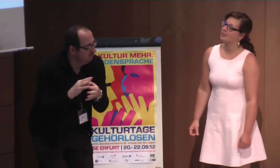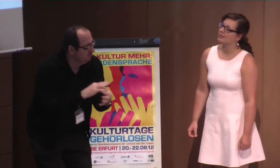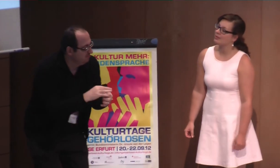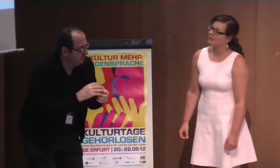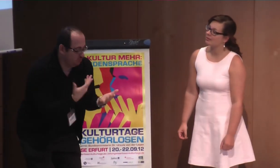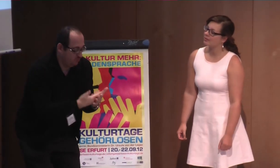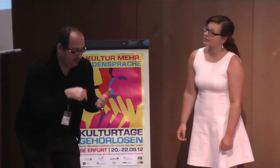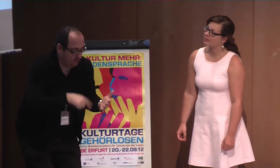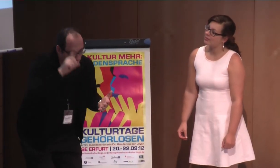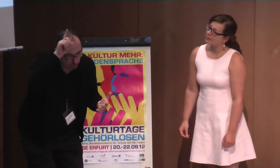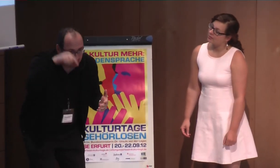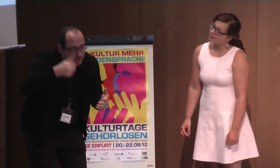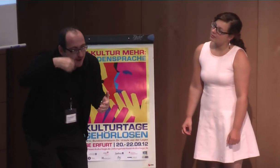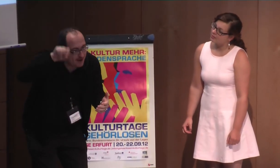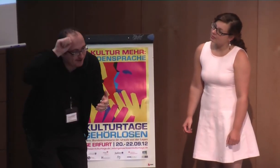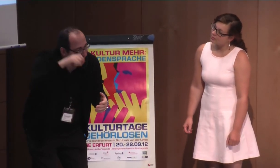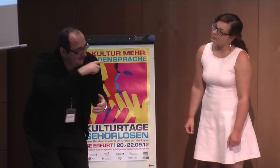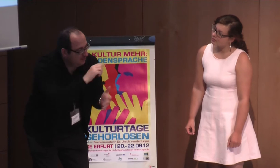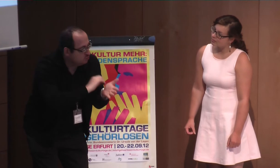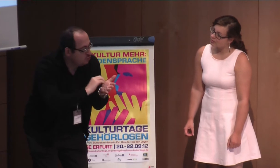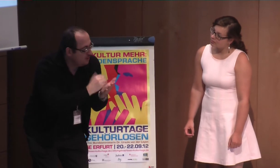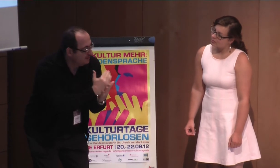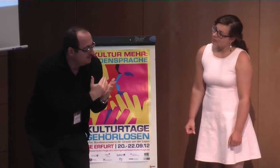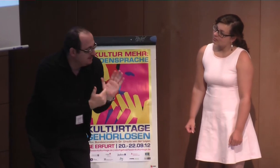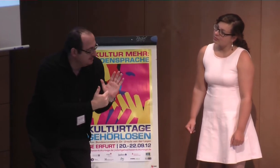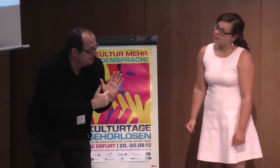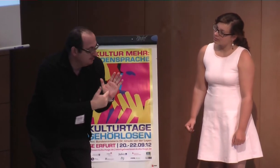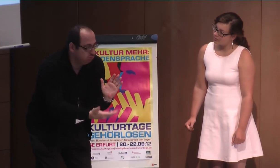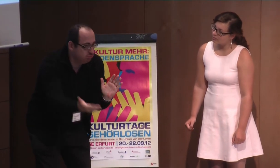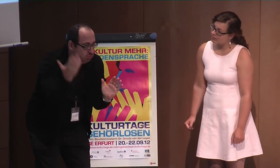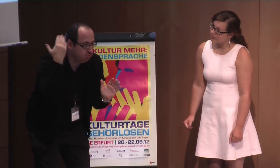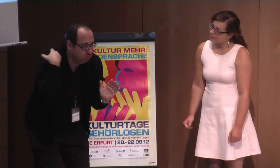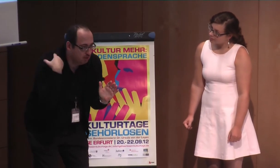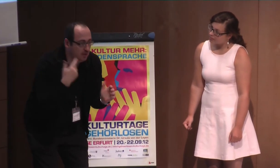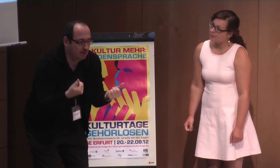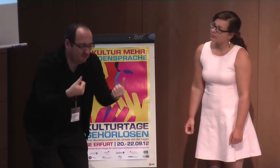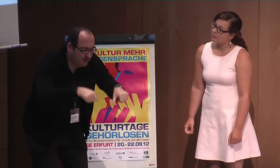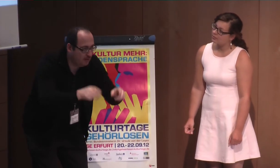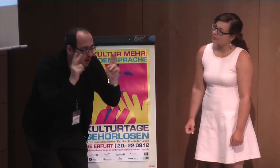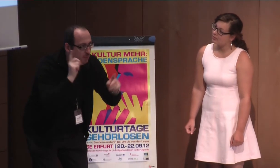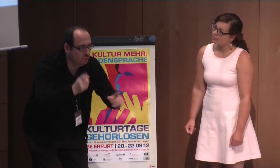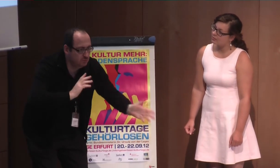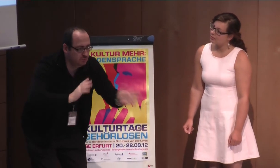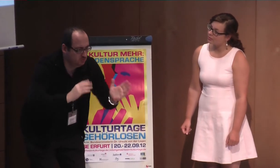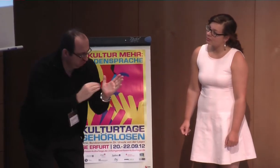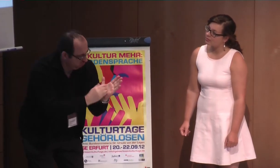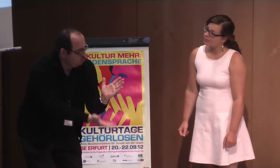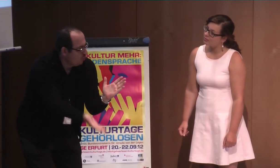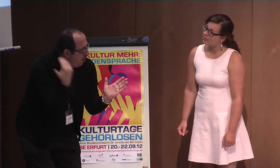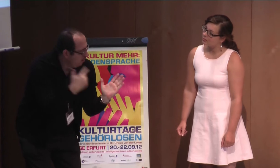auch, dass es wichtig ist. Aber hier in Deutschland oder ganz konkret in Berlin, wenn man sich die Schulgesetze anguckt, dann sind das immer noch ganz alte Sachen.